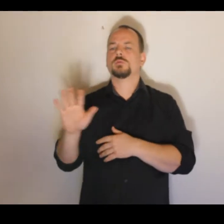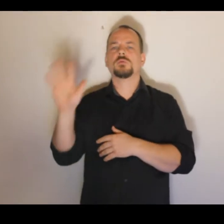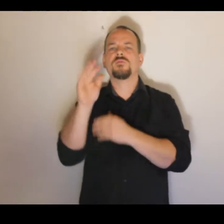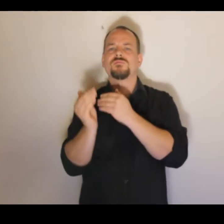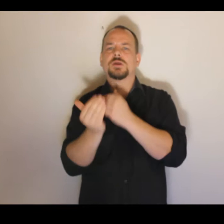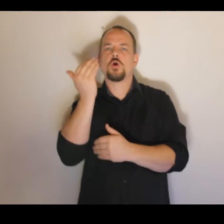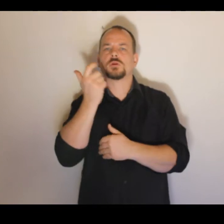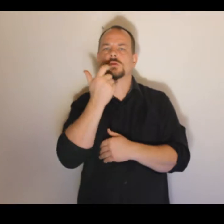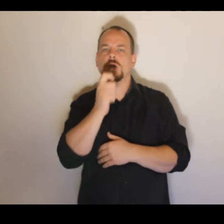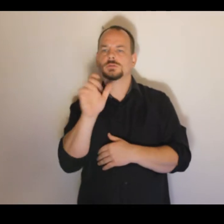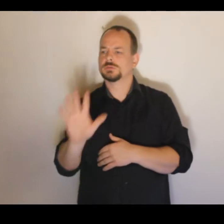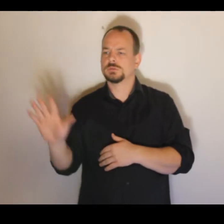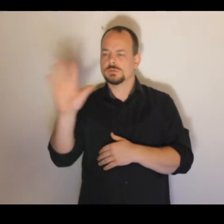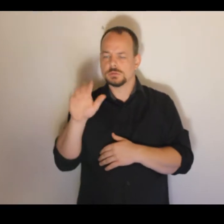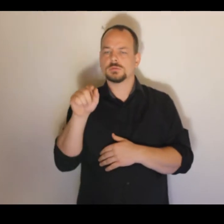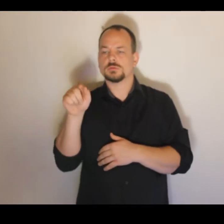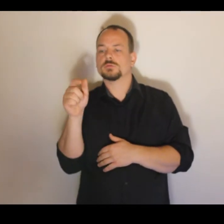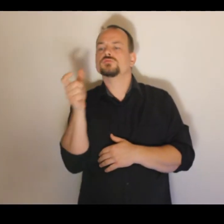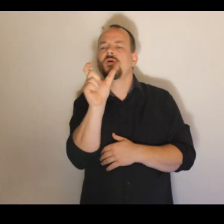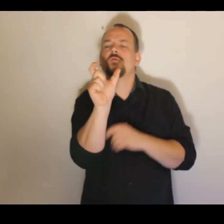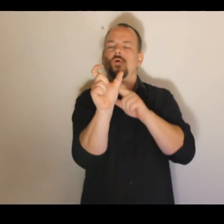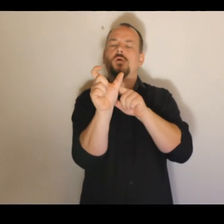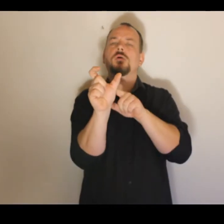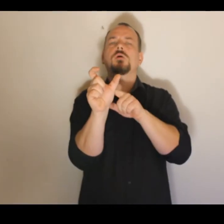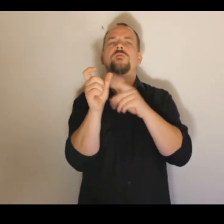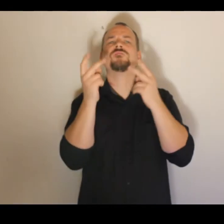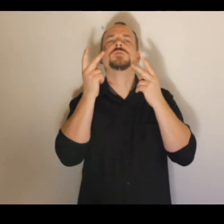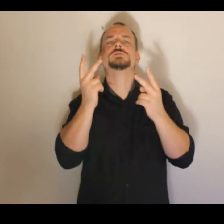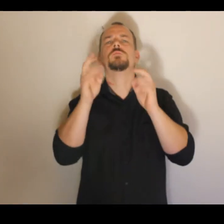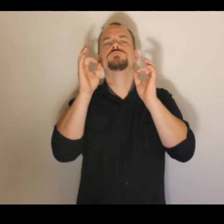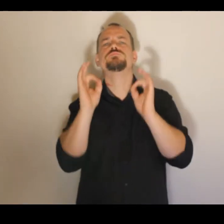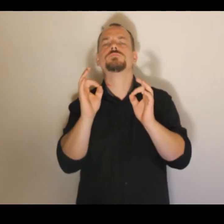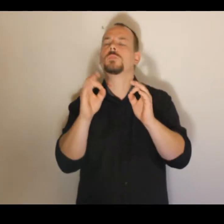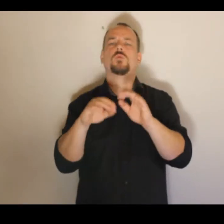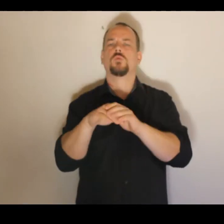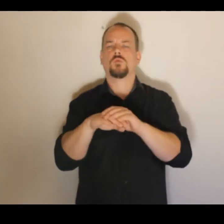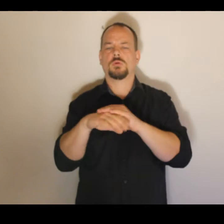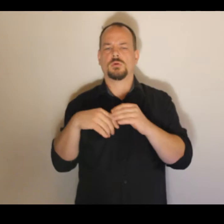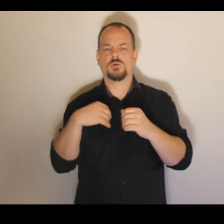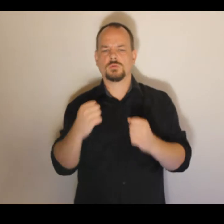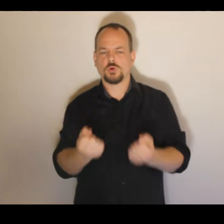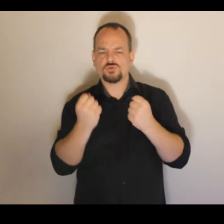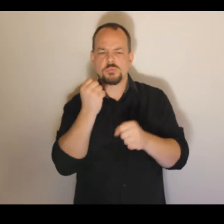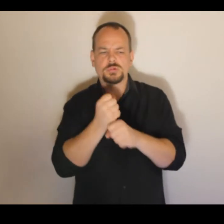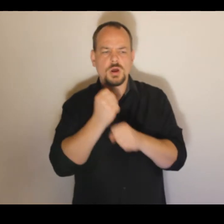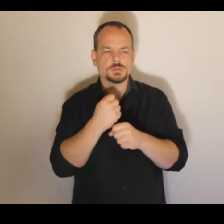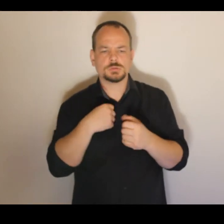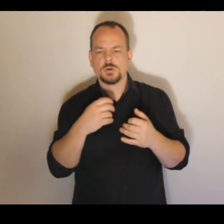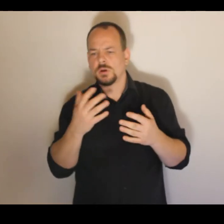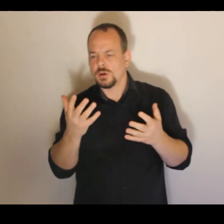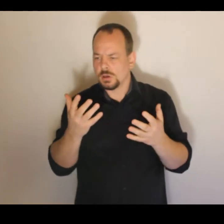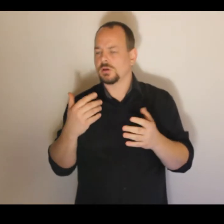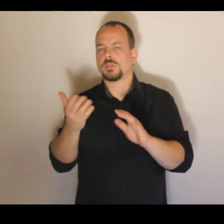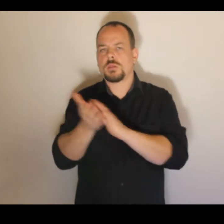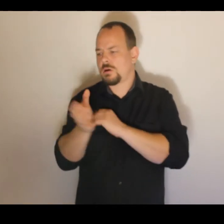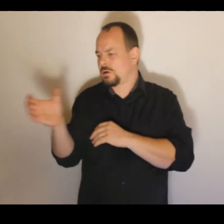jazyků a bylo v jakým si způsobem spojeno se zařízeními, které měly nahradit člověku jeho